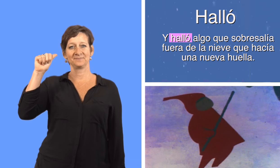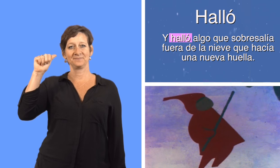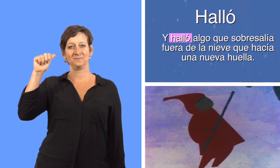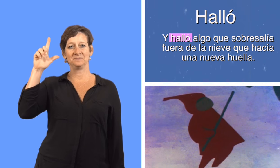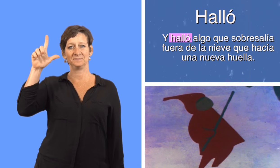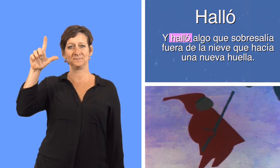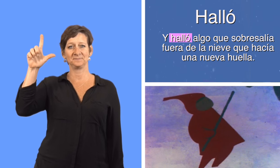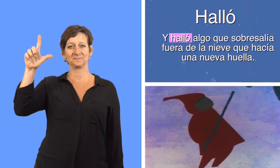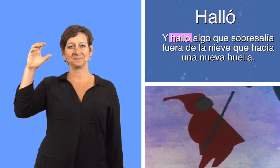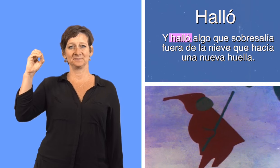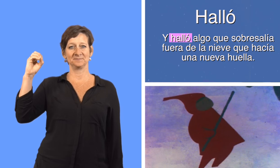halló